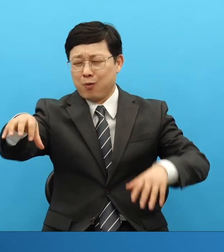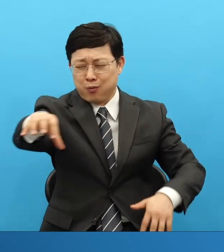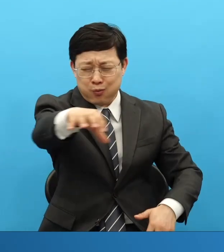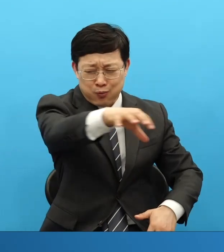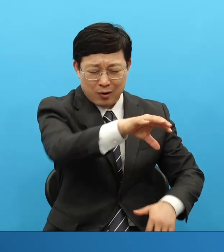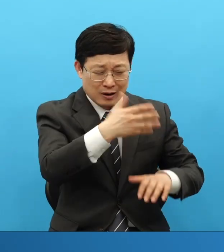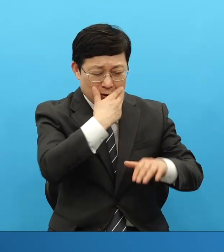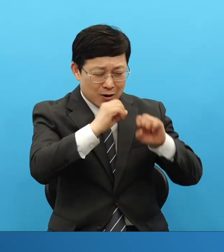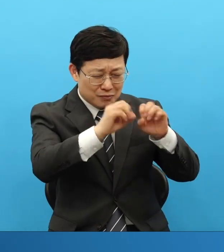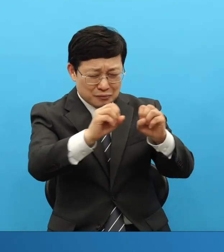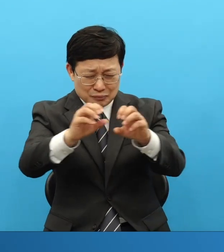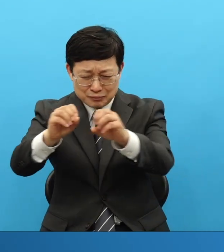아무도 생각 못 했을 겁니다.